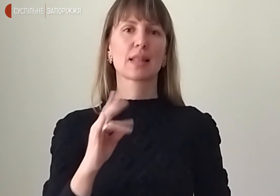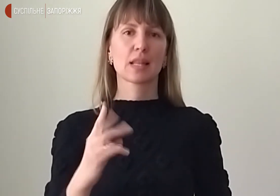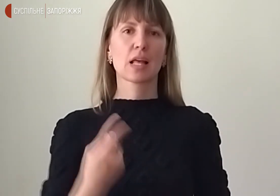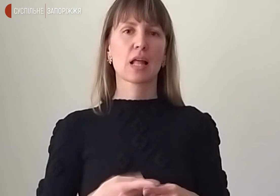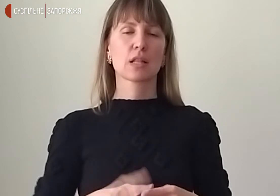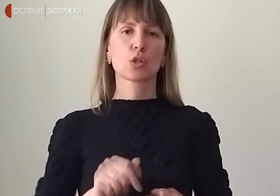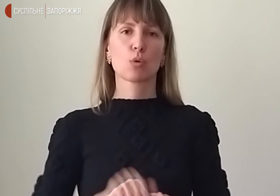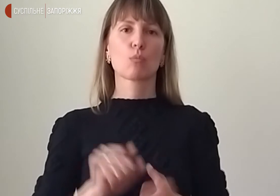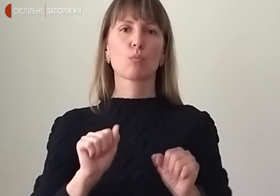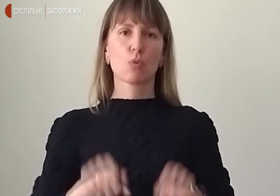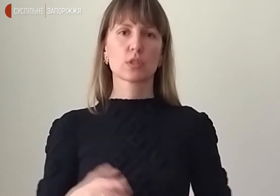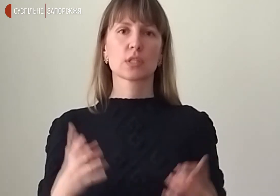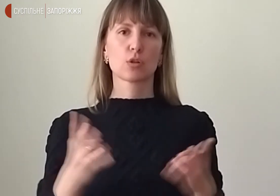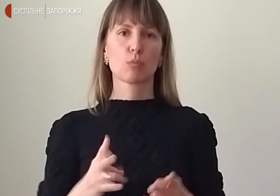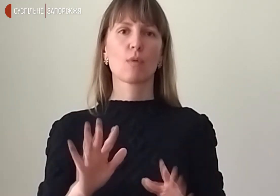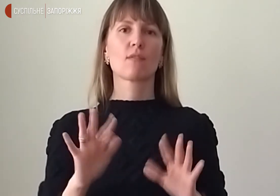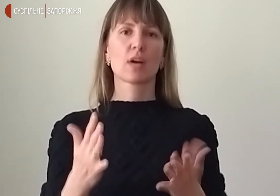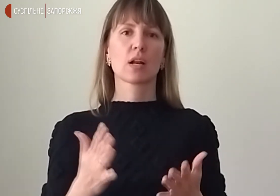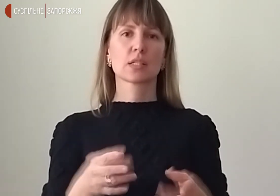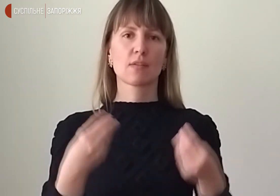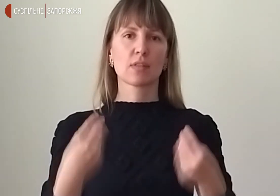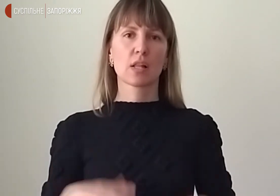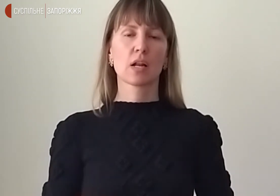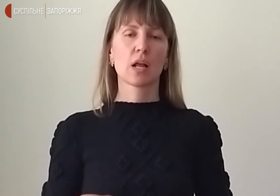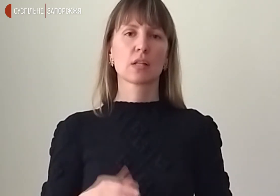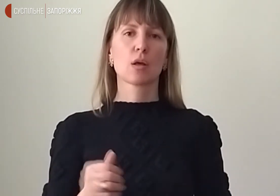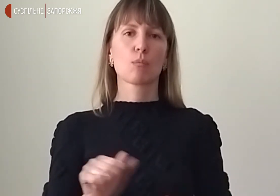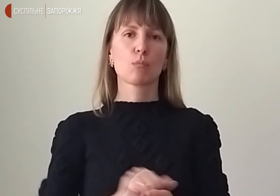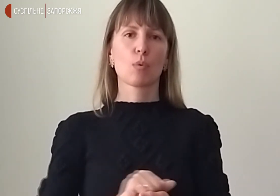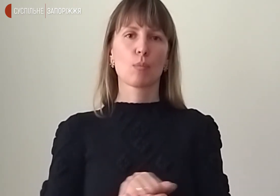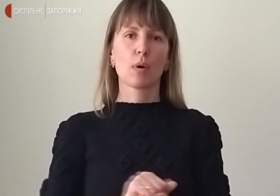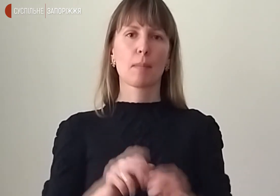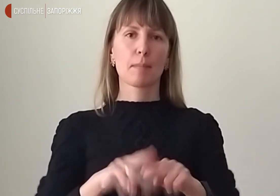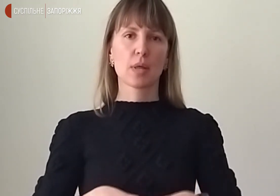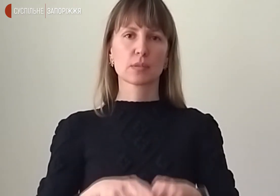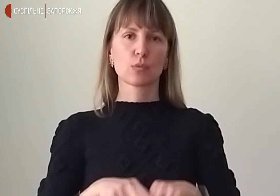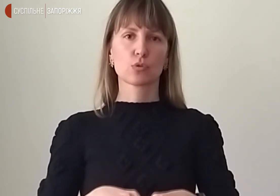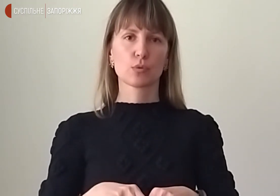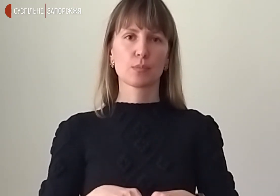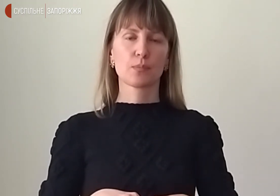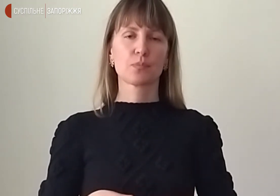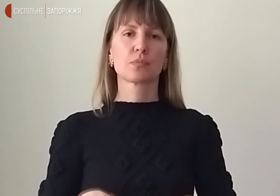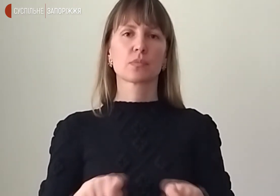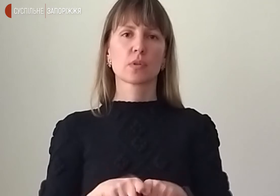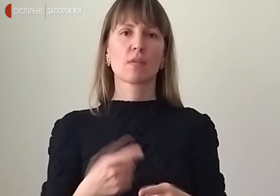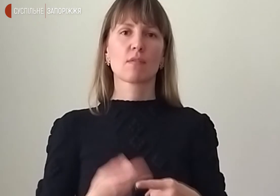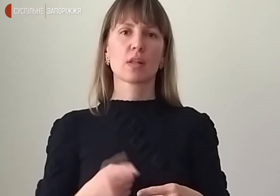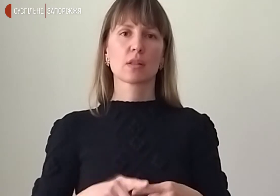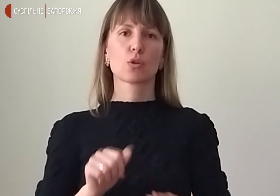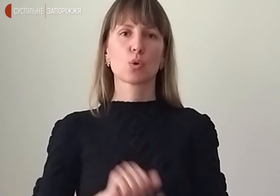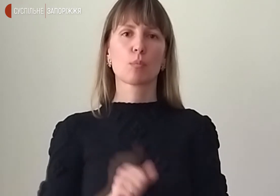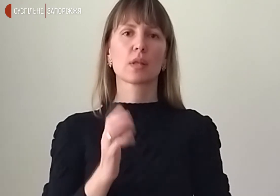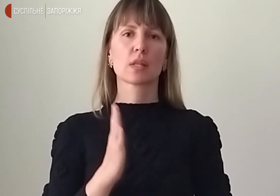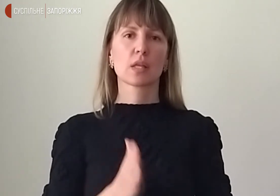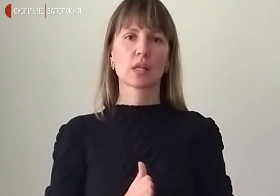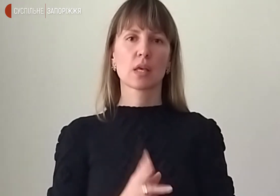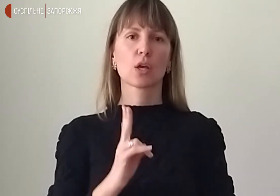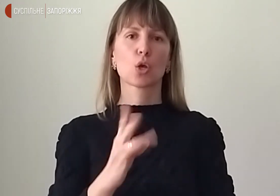документ може знадобитися у разі втрати паперового паспорту. Також в цьому документі є тріор-код. Він